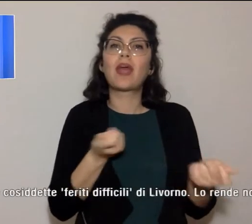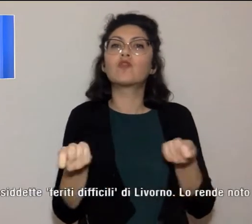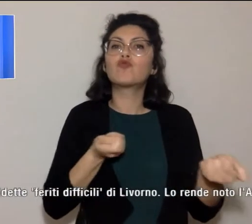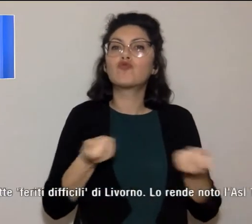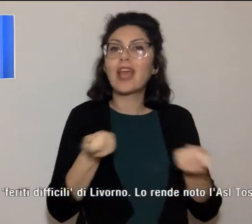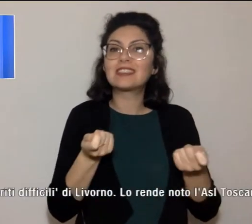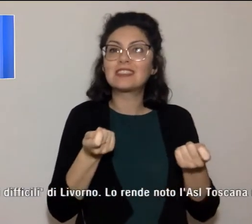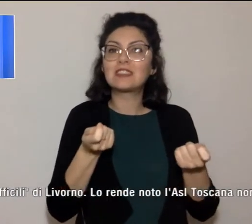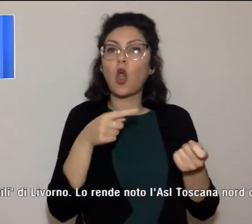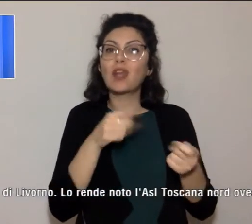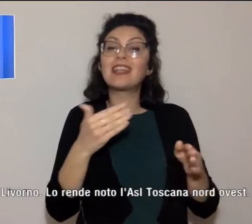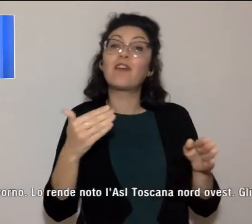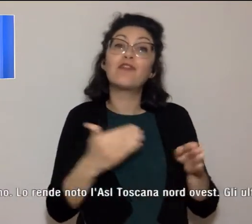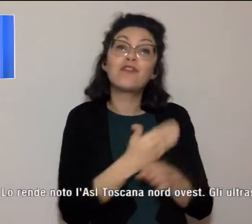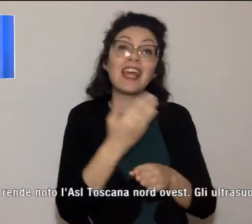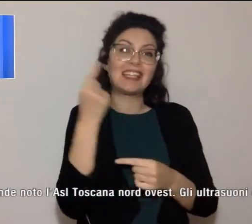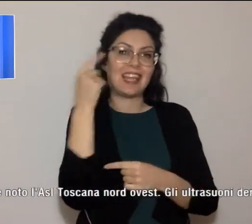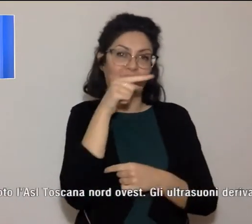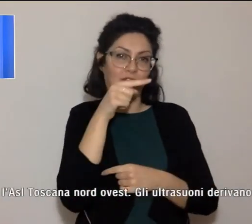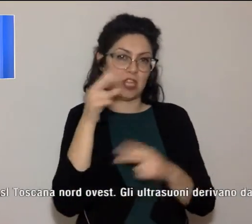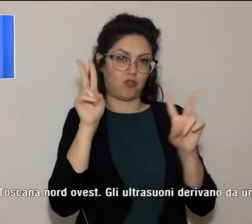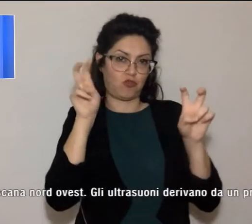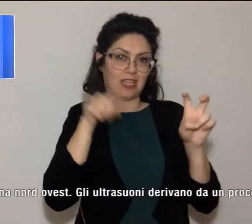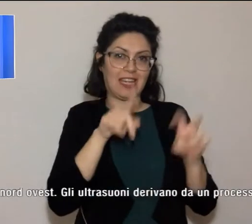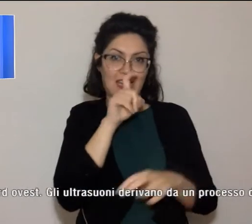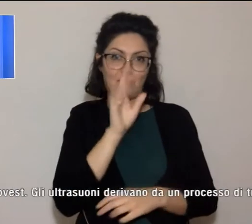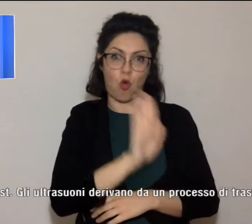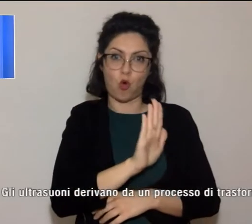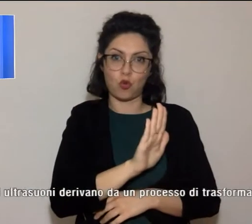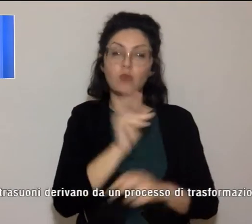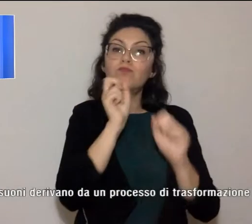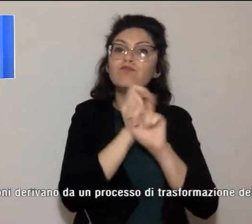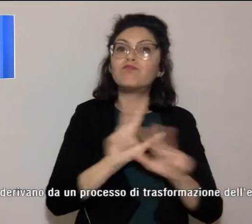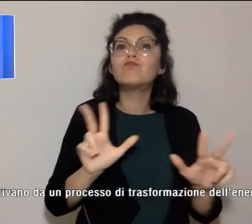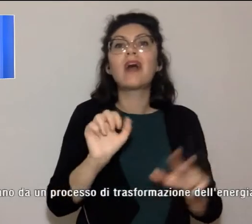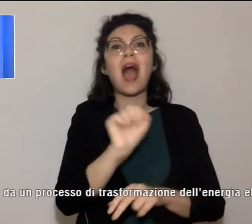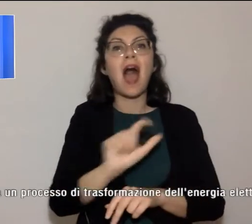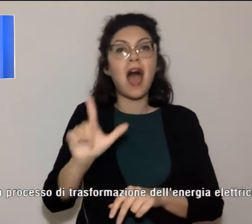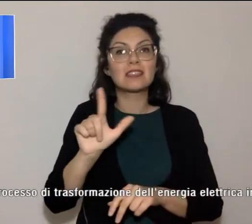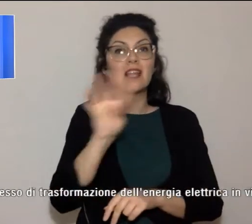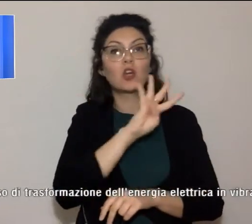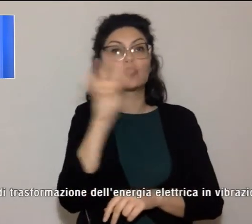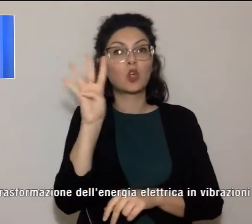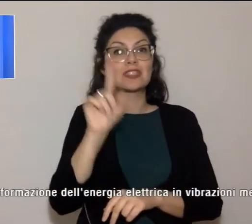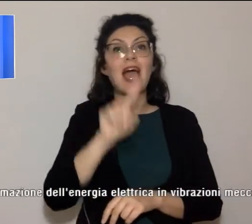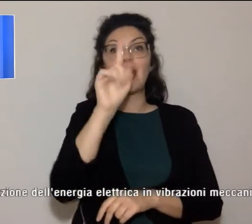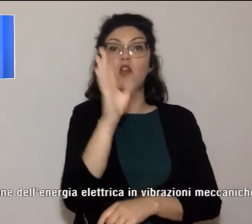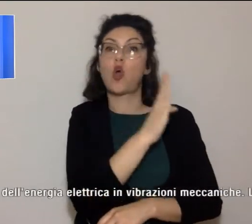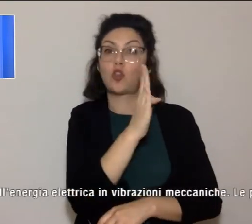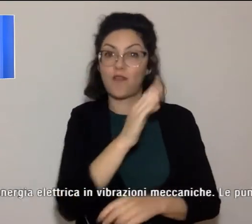ferite difficili di Livorno. A renderlo noto l'ASL Toscana Nord-Ovest.